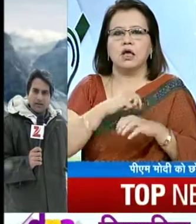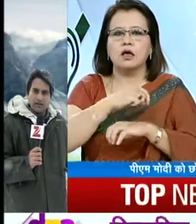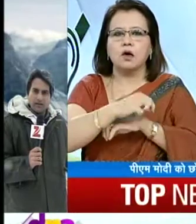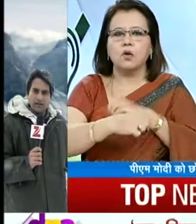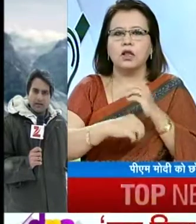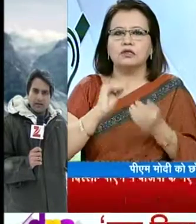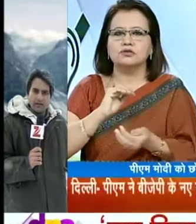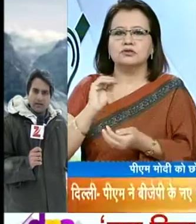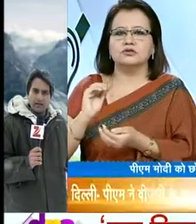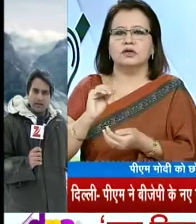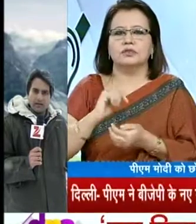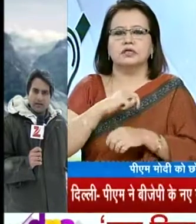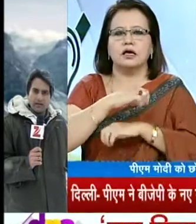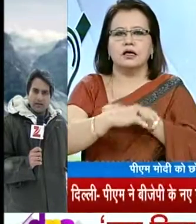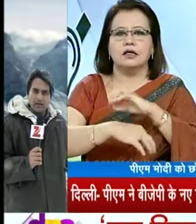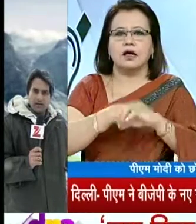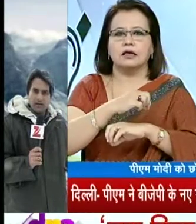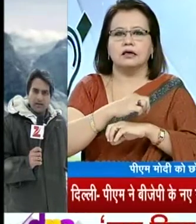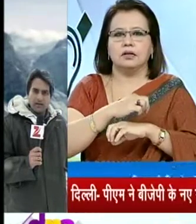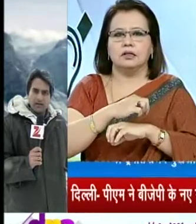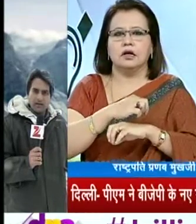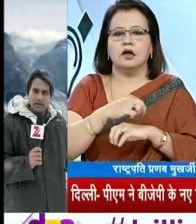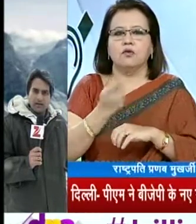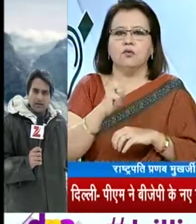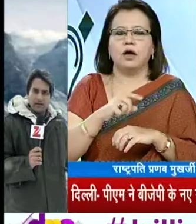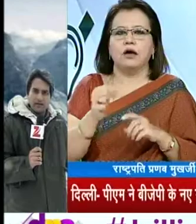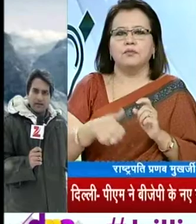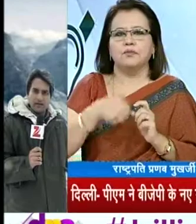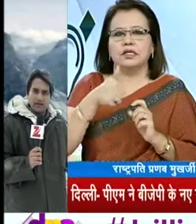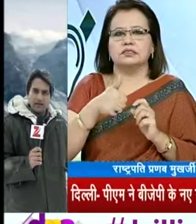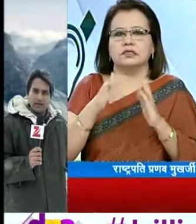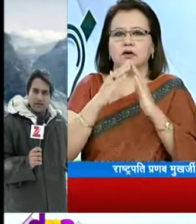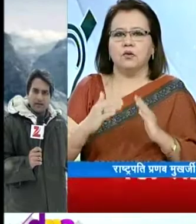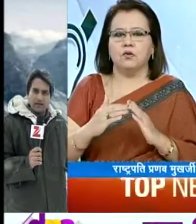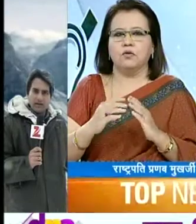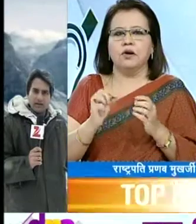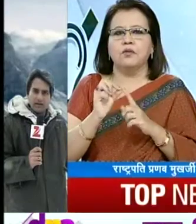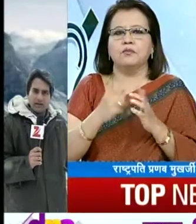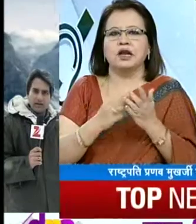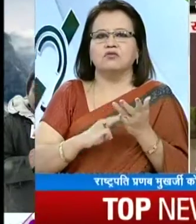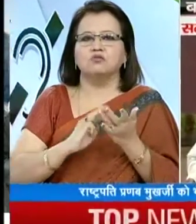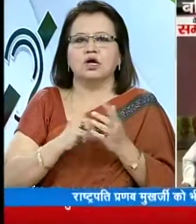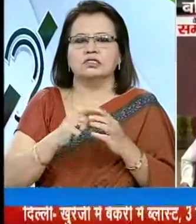पर छोटे छोटे बच्चों ने राखी बांधी मही राश्पती भवन में बच्चों ने राश्पती प्रणा मुखर्ची को राखी बांधी